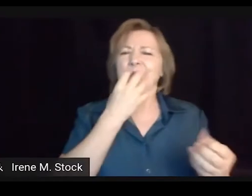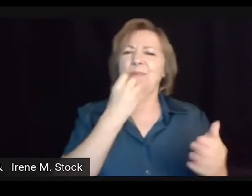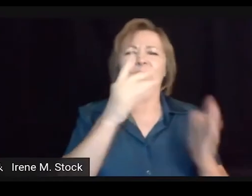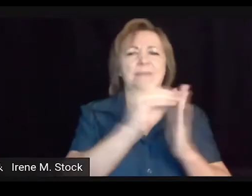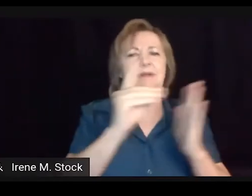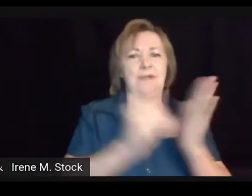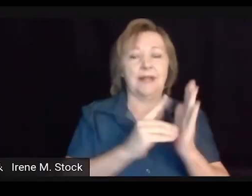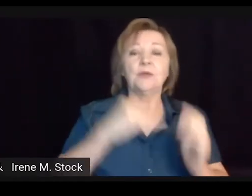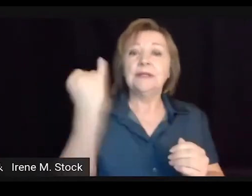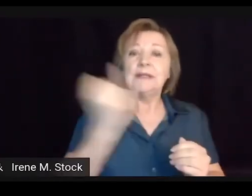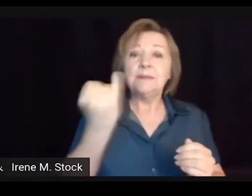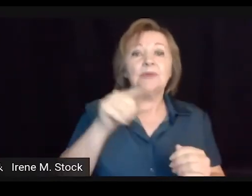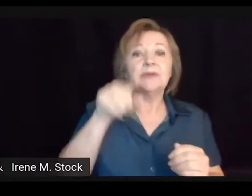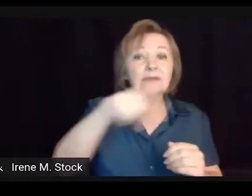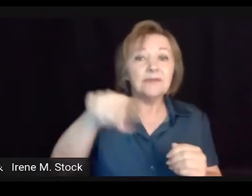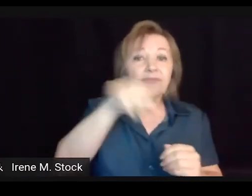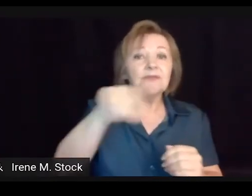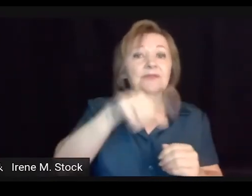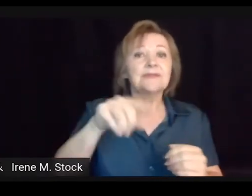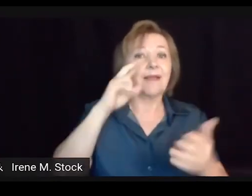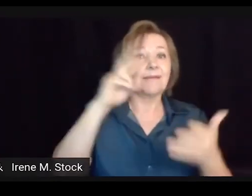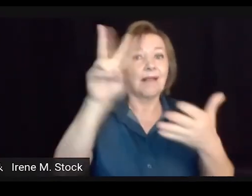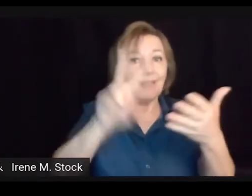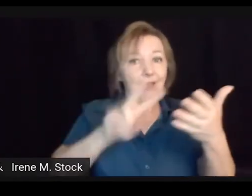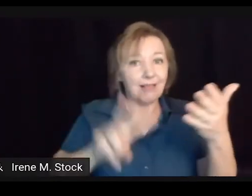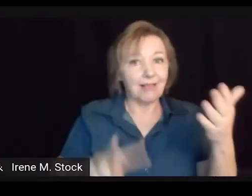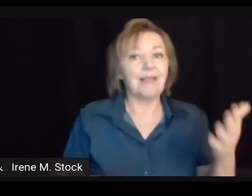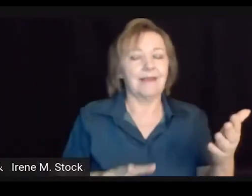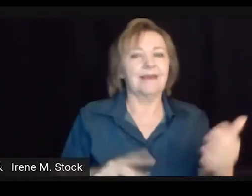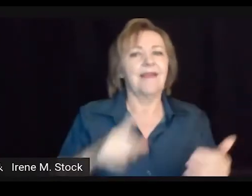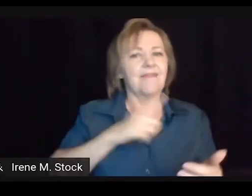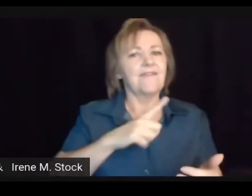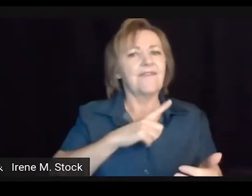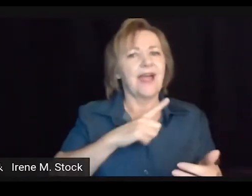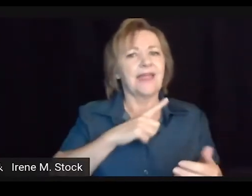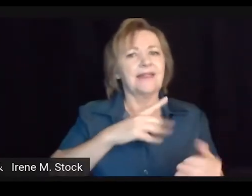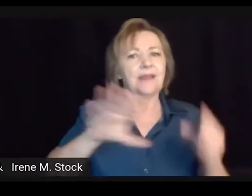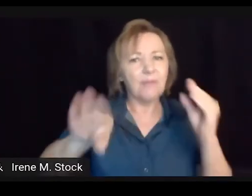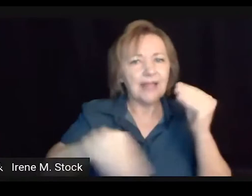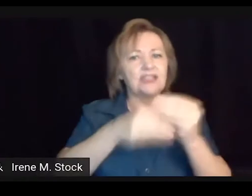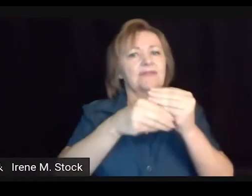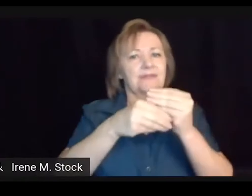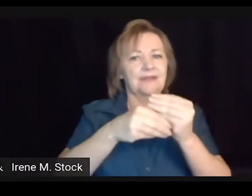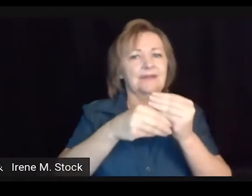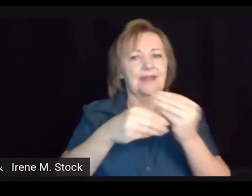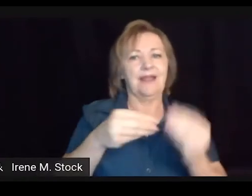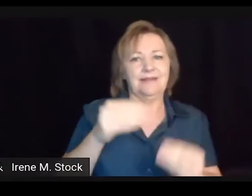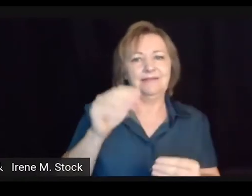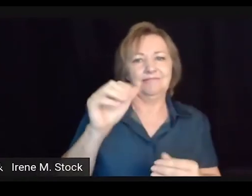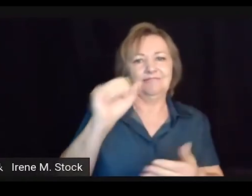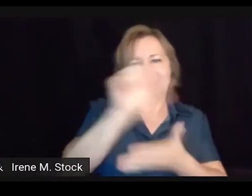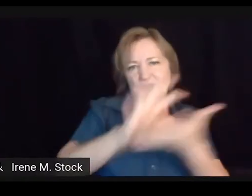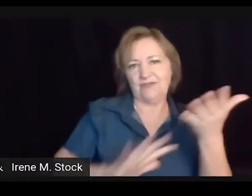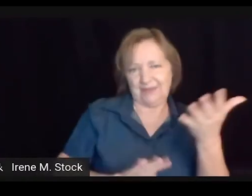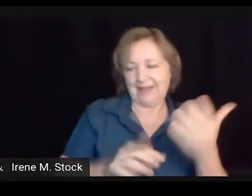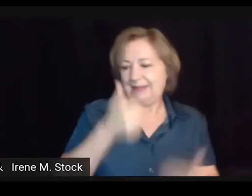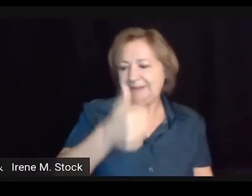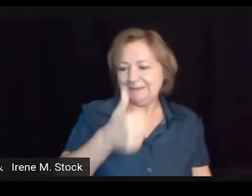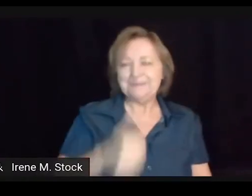Professores bilíngues também, então o decreto foi um grande avanço para nós. Então, realizem a leitura, esse é um material